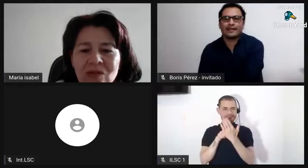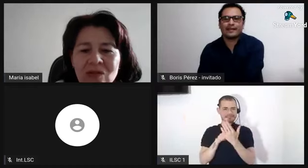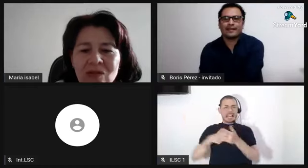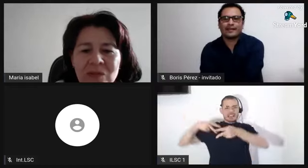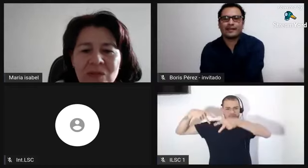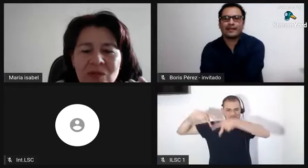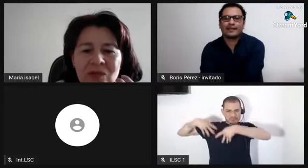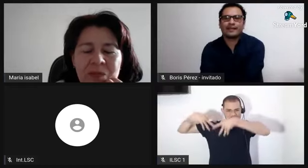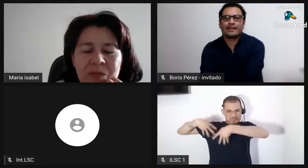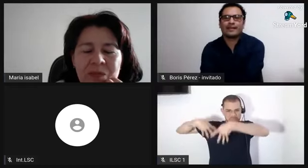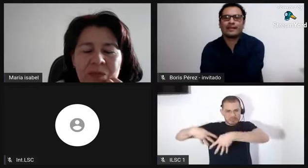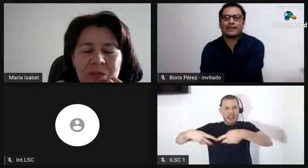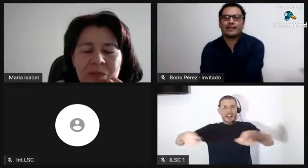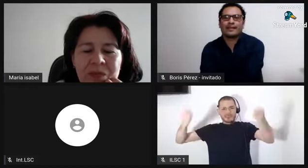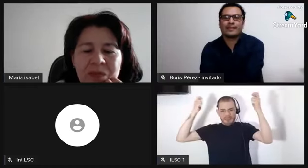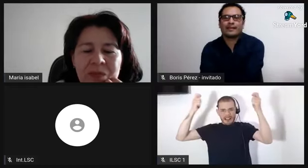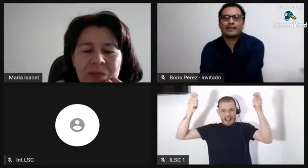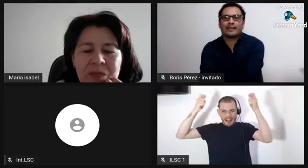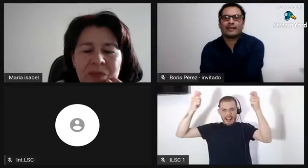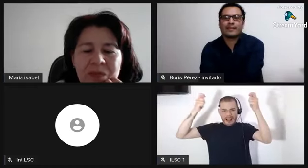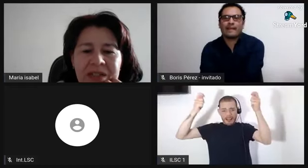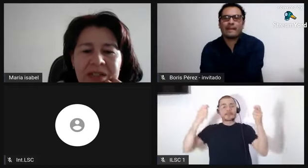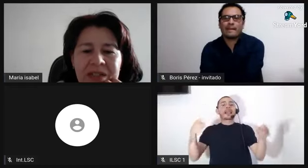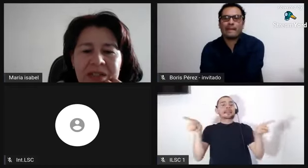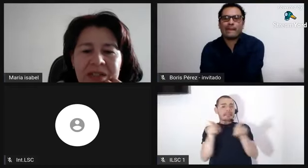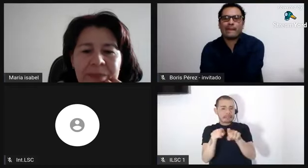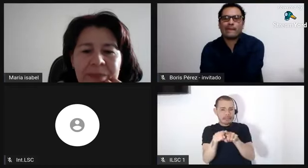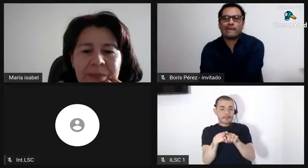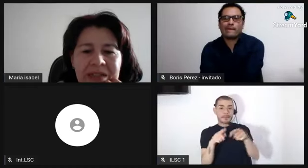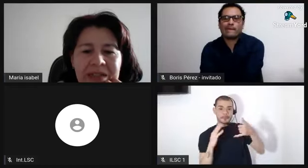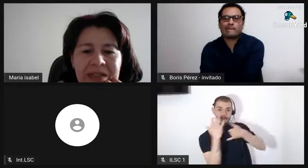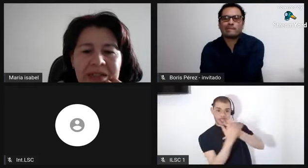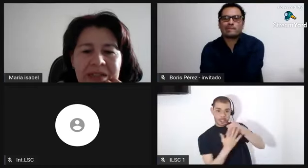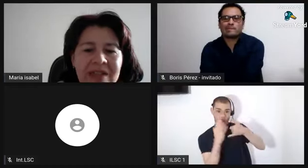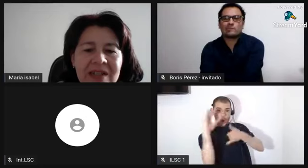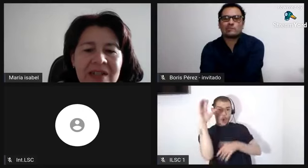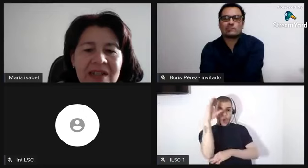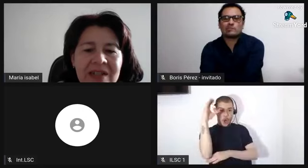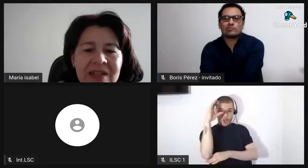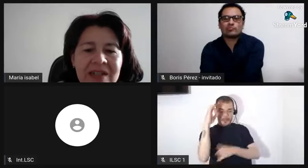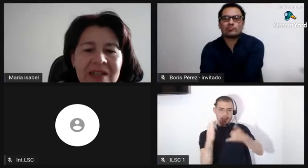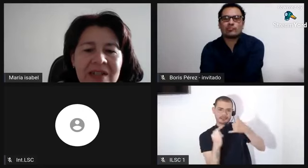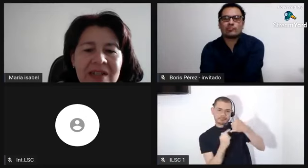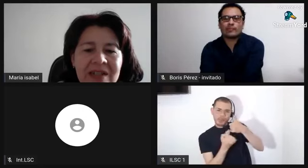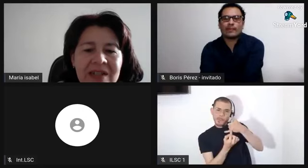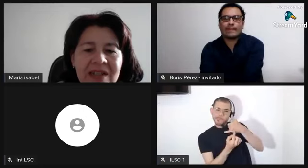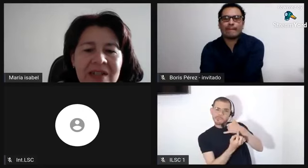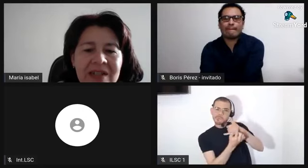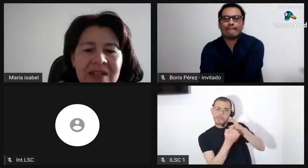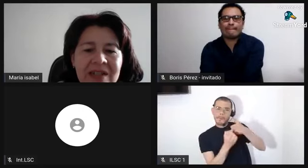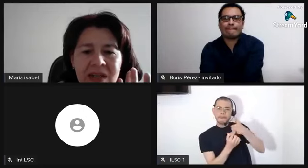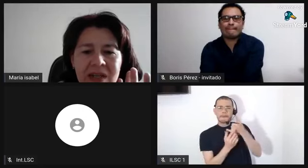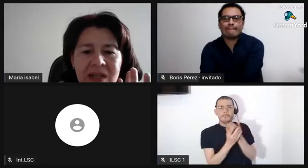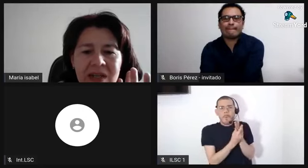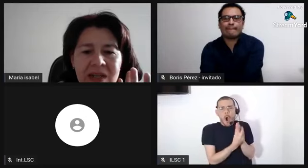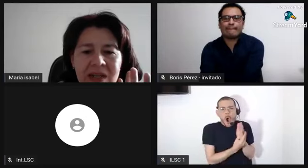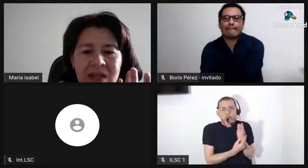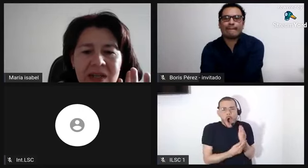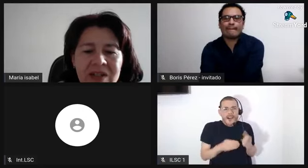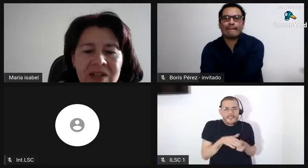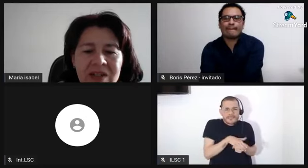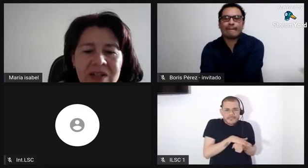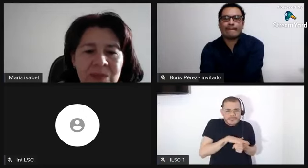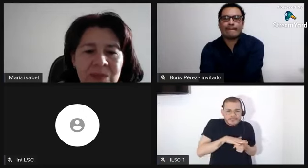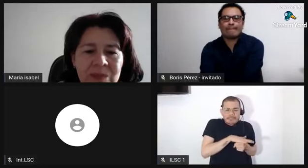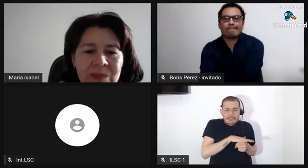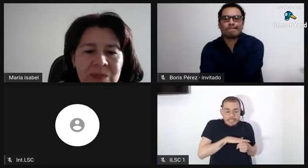regiones del país que viven en situación de pobreza y son, pues, las regiones en donde habitan las personas negras